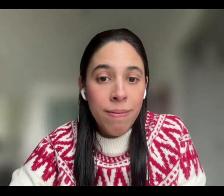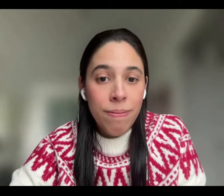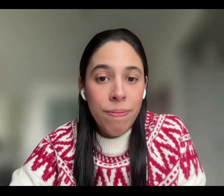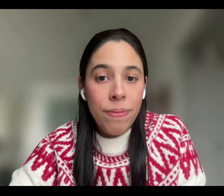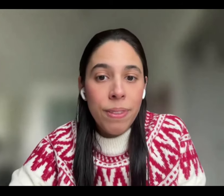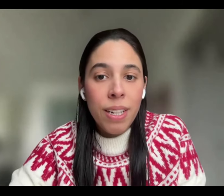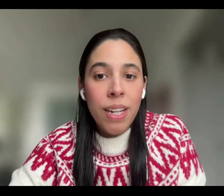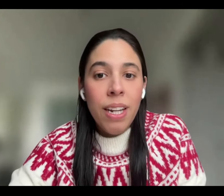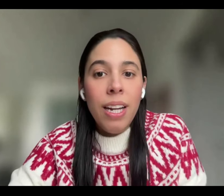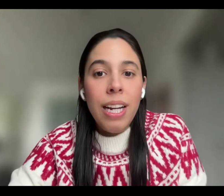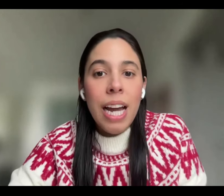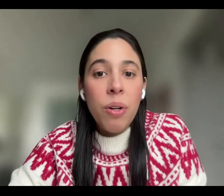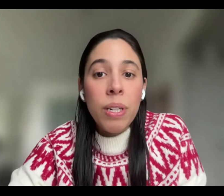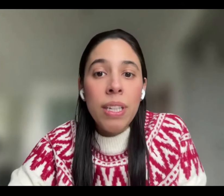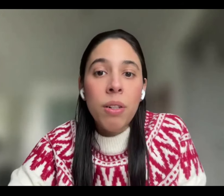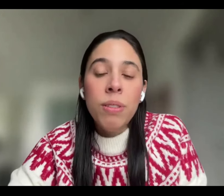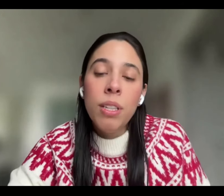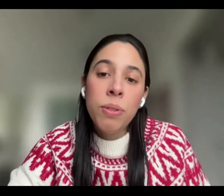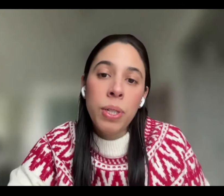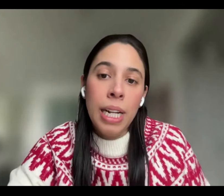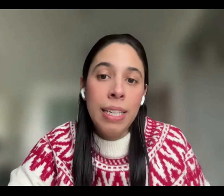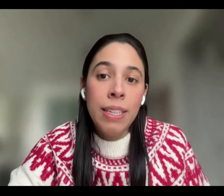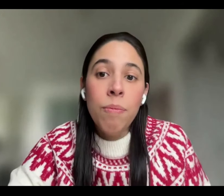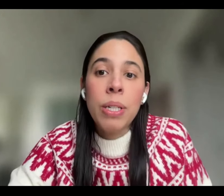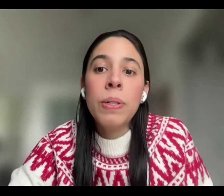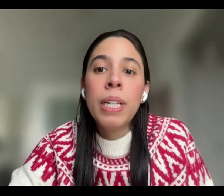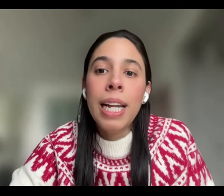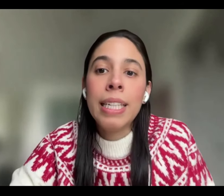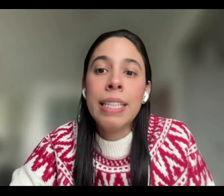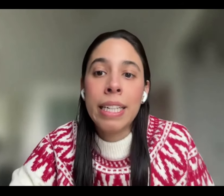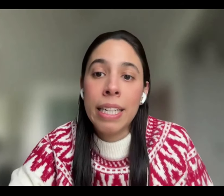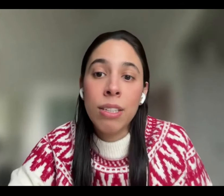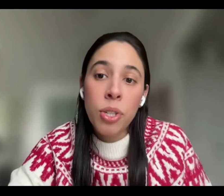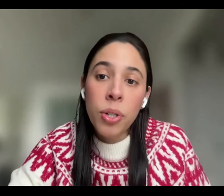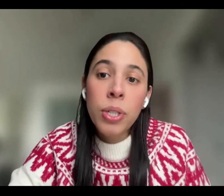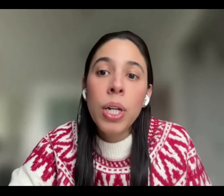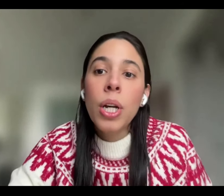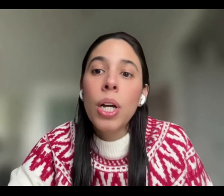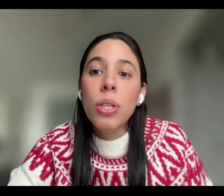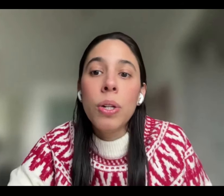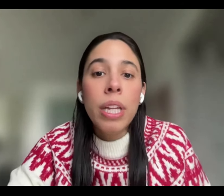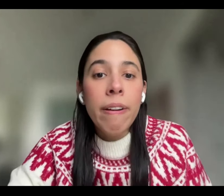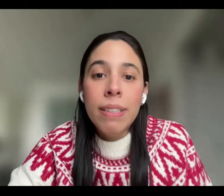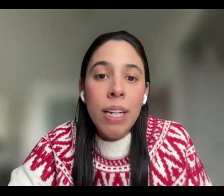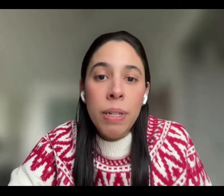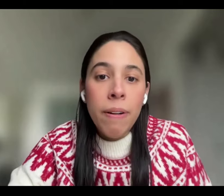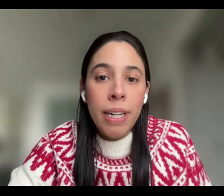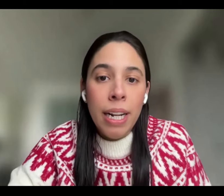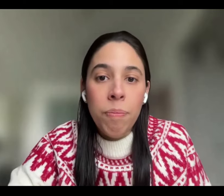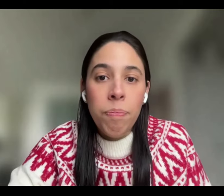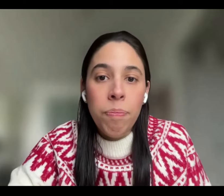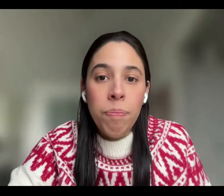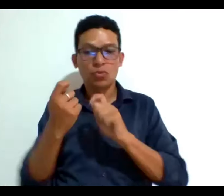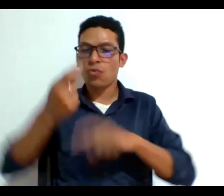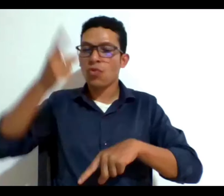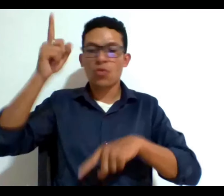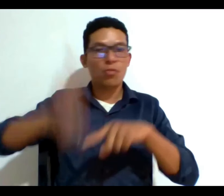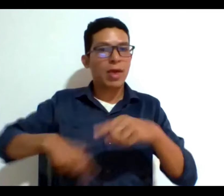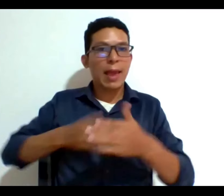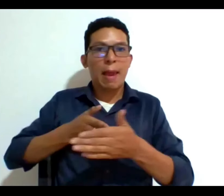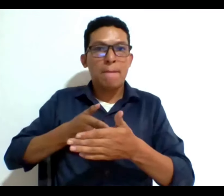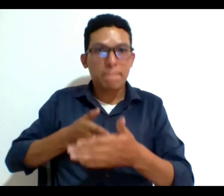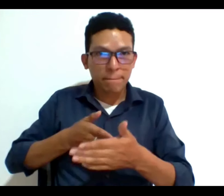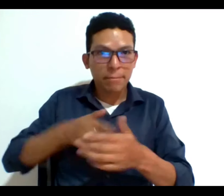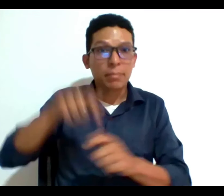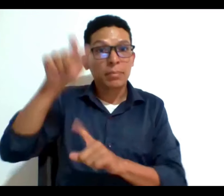plena. La Corte Constitucional determinó que la interdicción no debe ser una barrera para que una